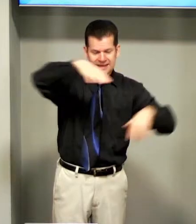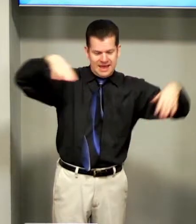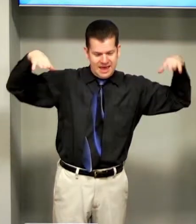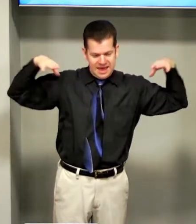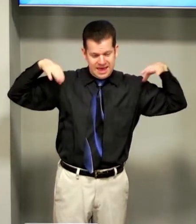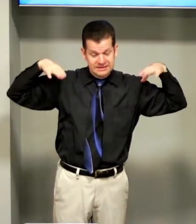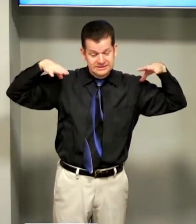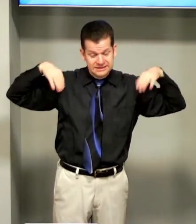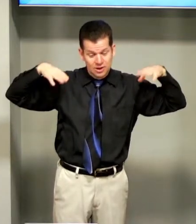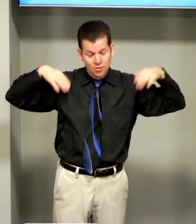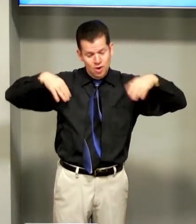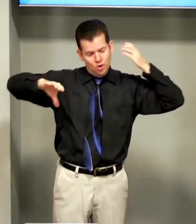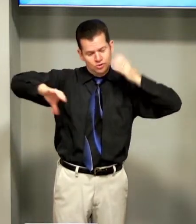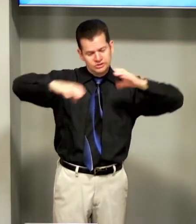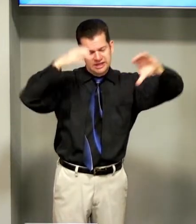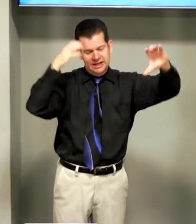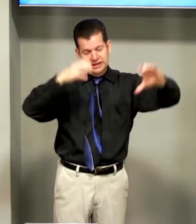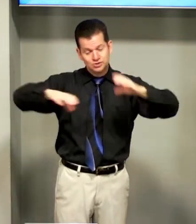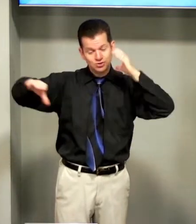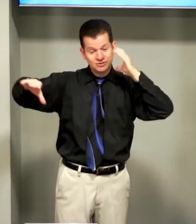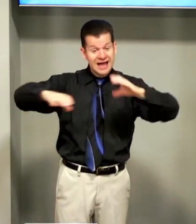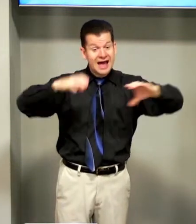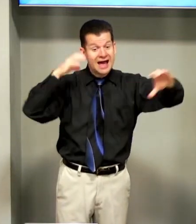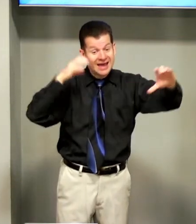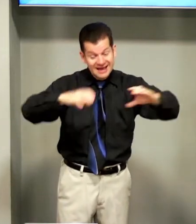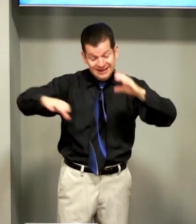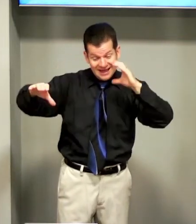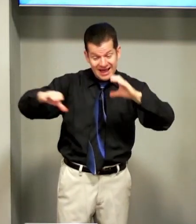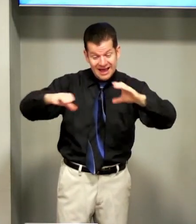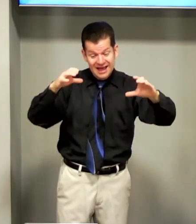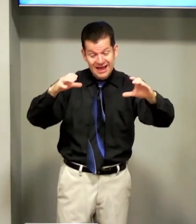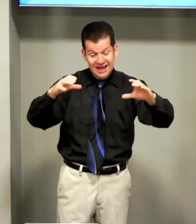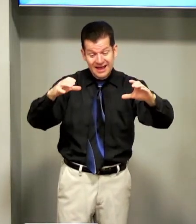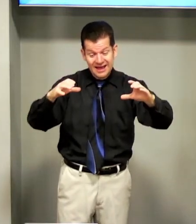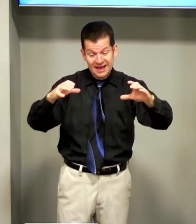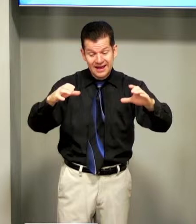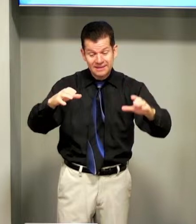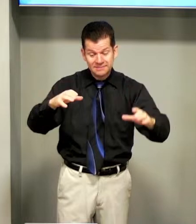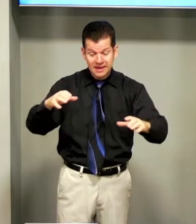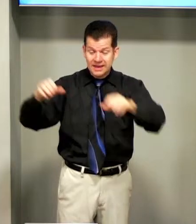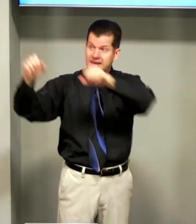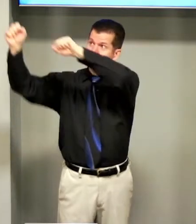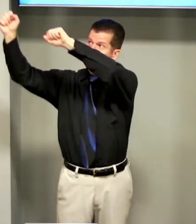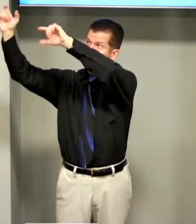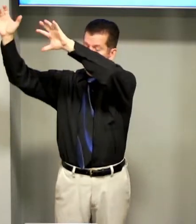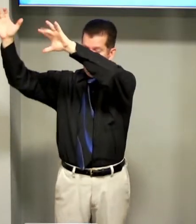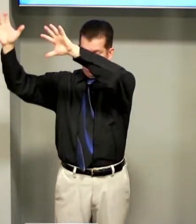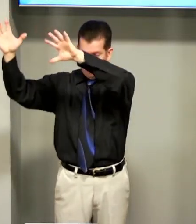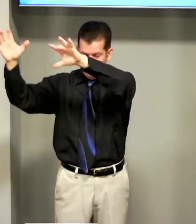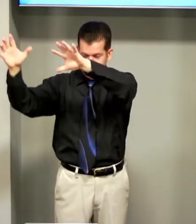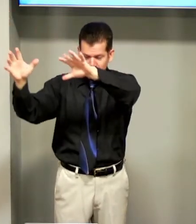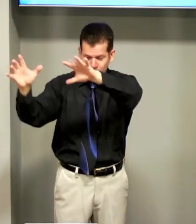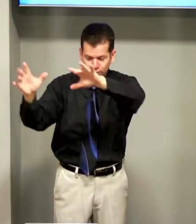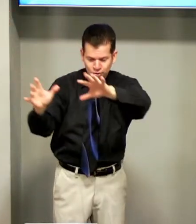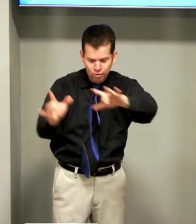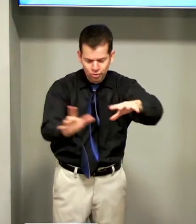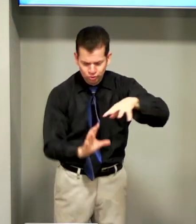terra estão Os anjos a cantar E sobre o mundo